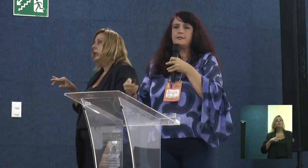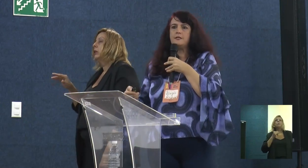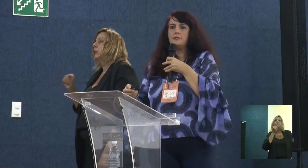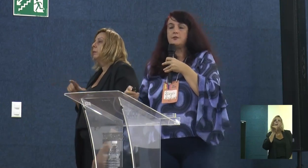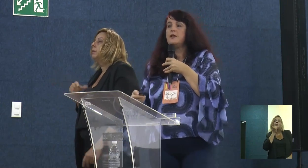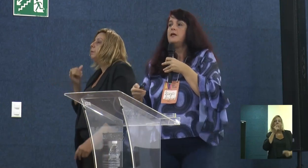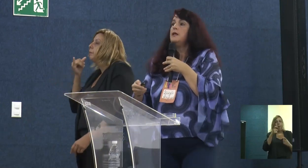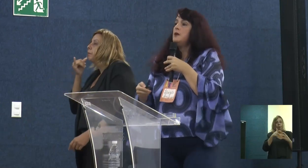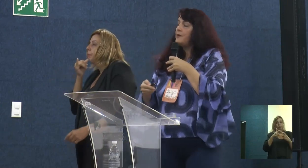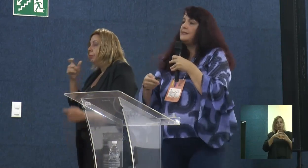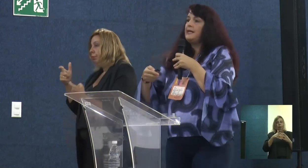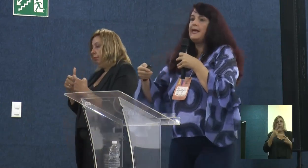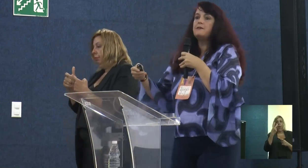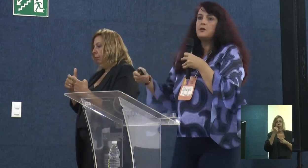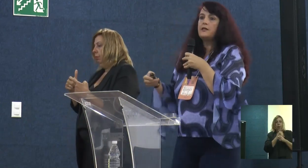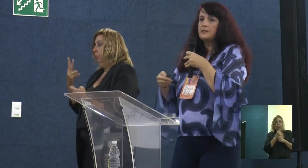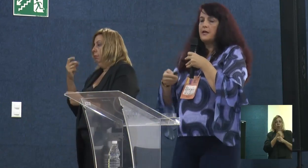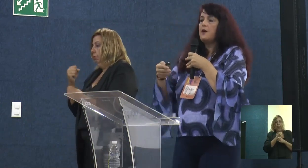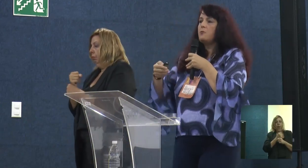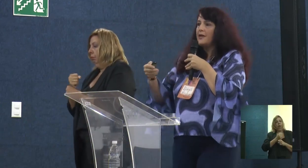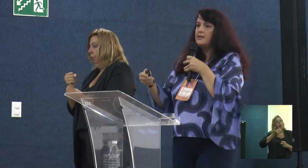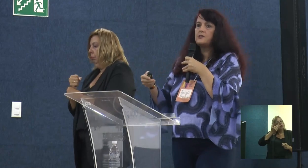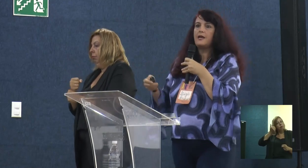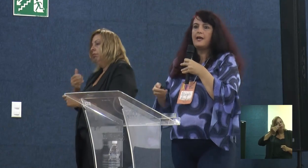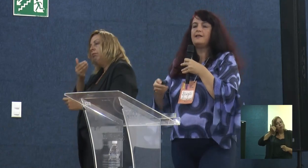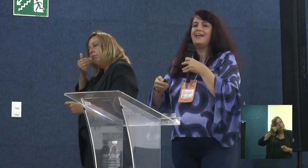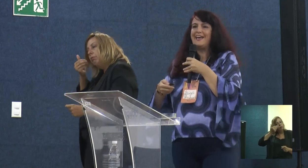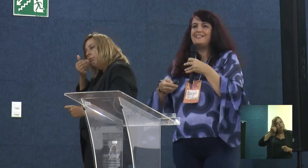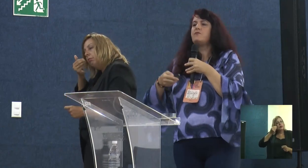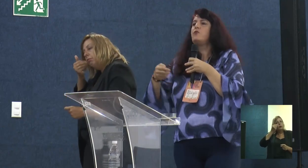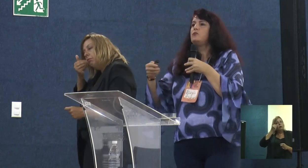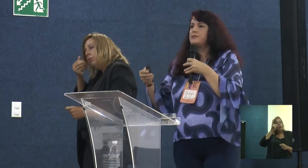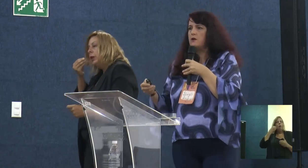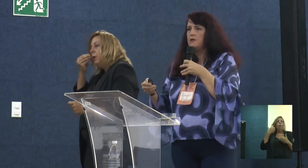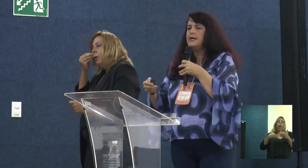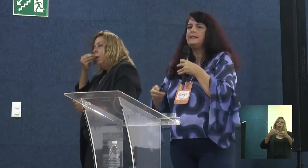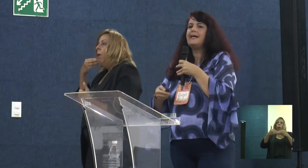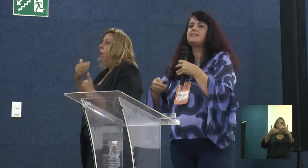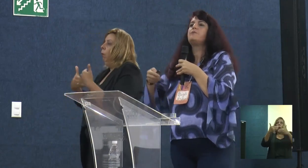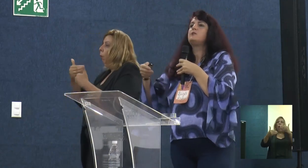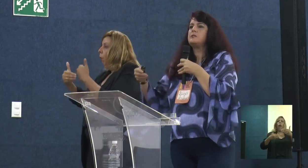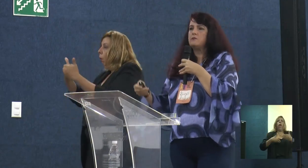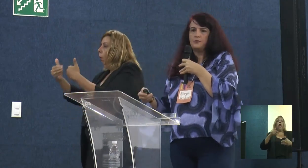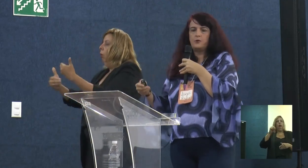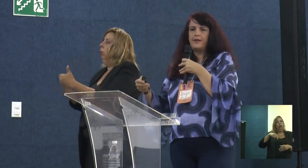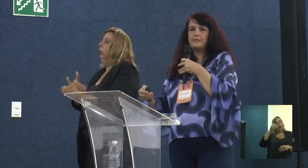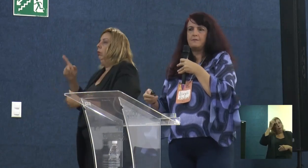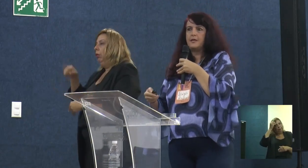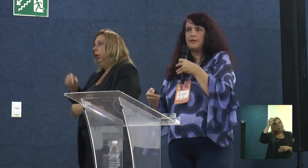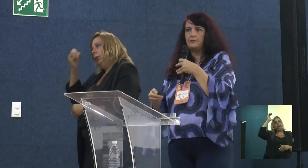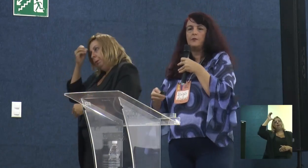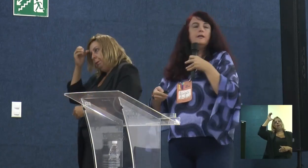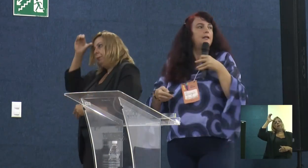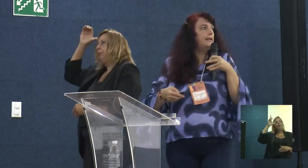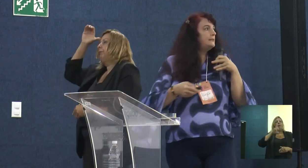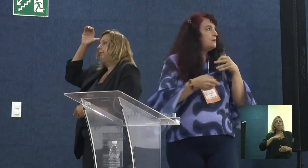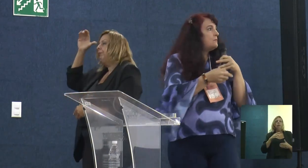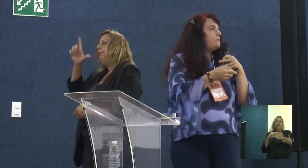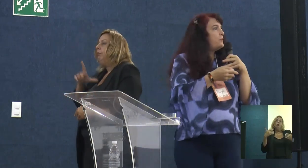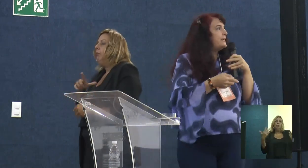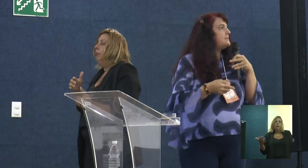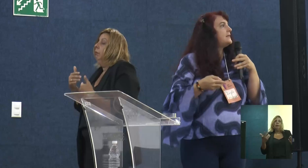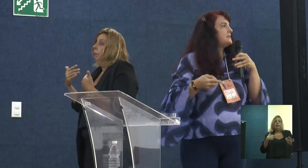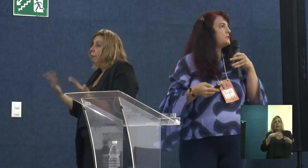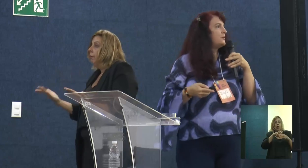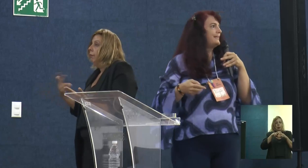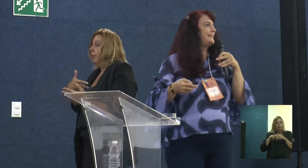Elas duram dois anos. Para ter realmente essa evolução, dessa produção de conhecimento. Então,